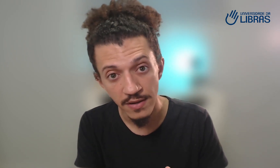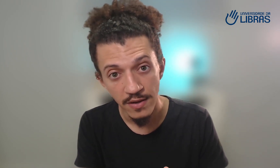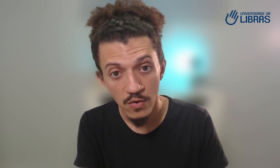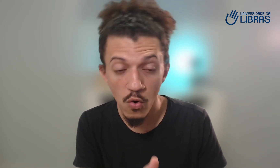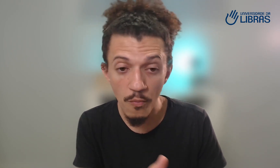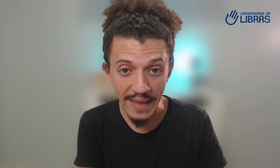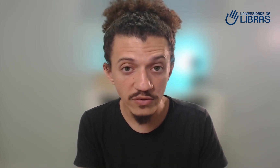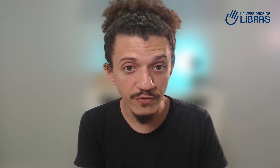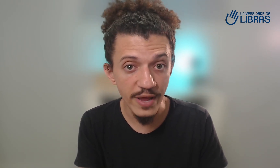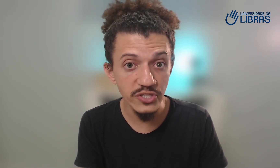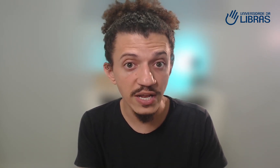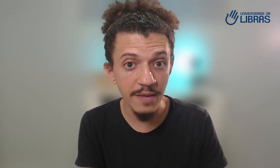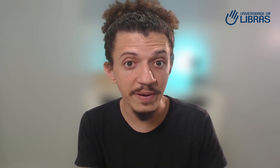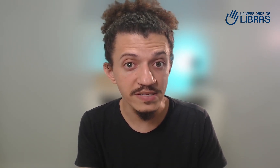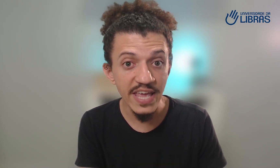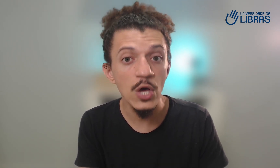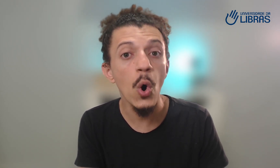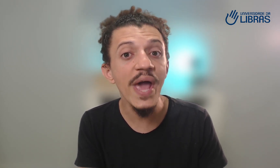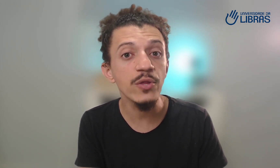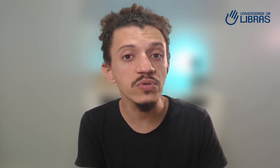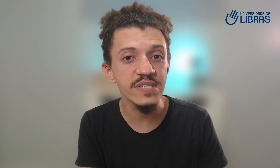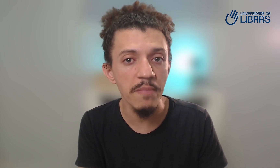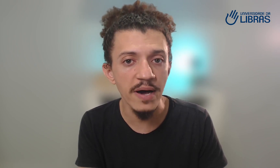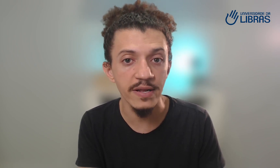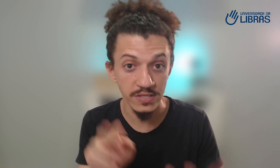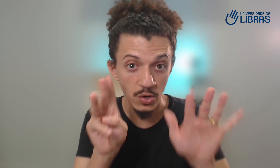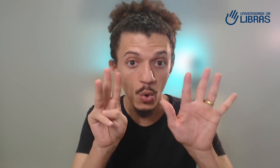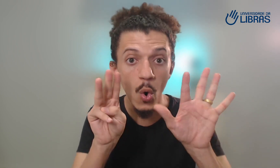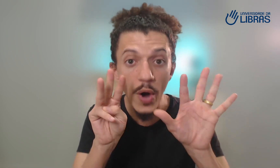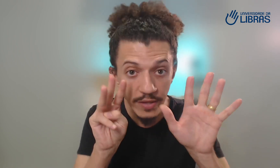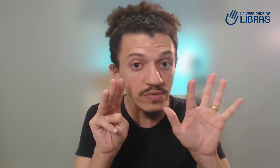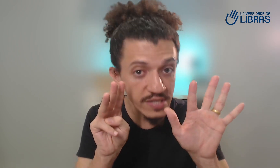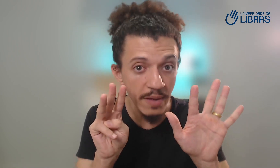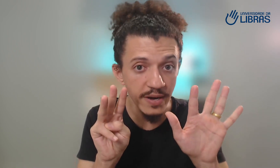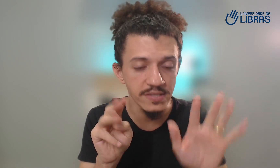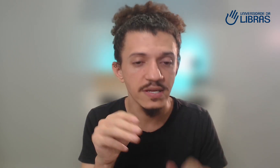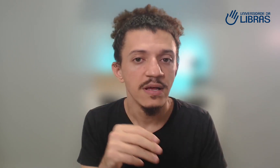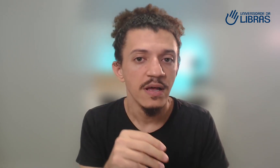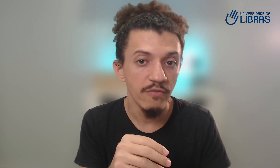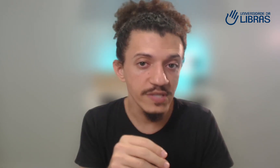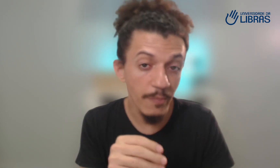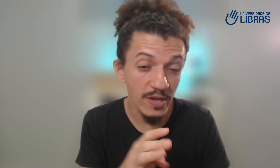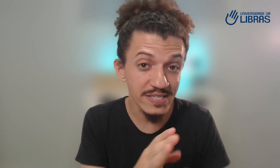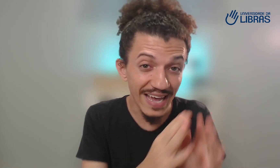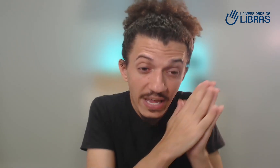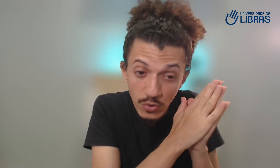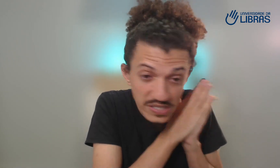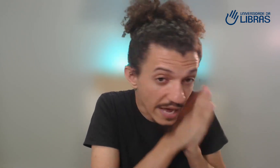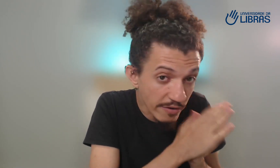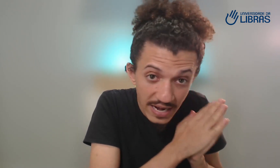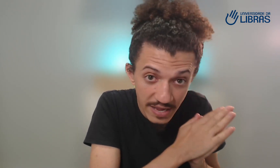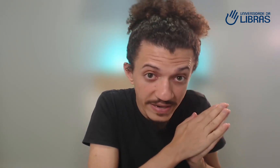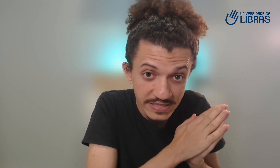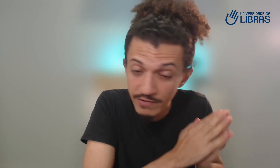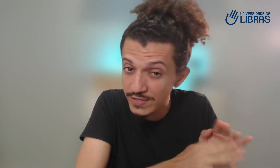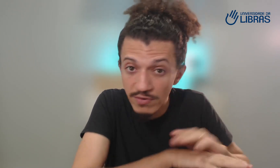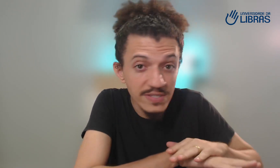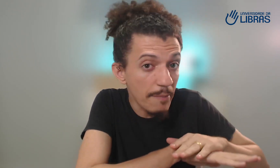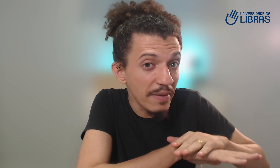Com o método fluente em Libras, em oito semanas. Oito semanas. Você pode sair do zero na Libras, em que você não sabe